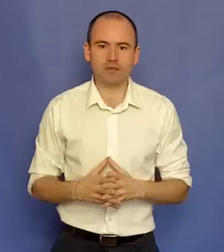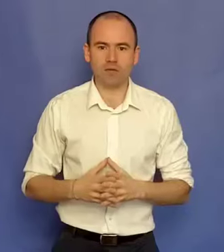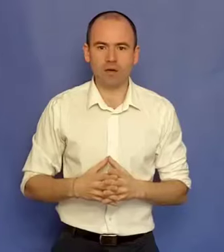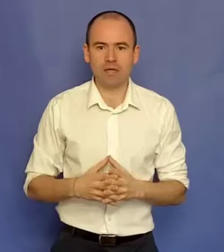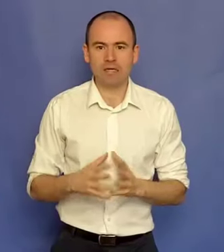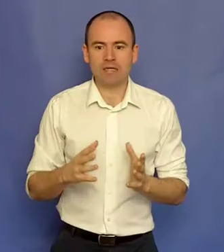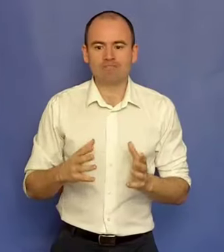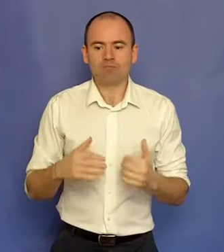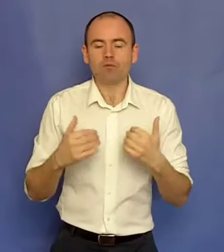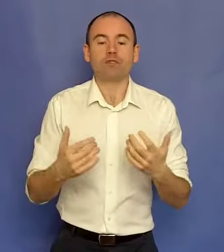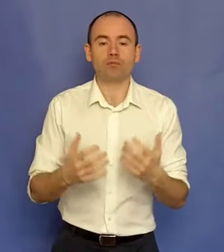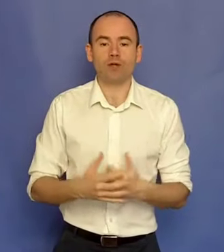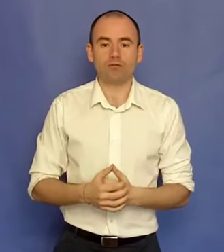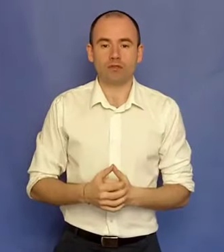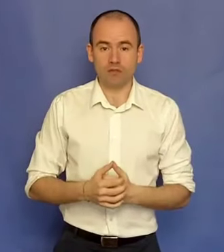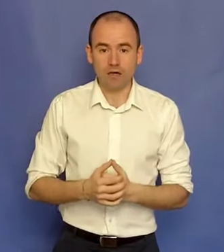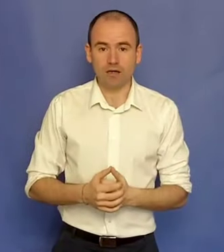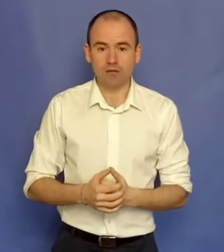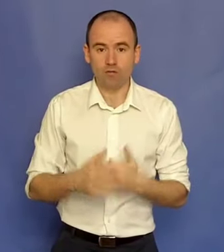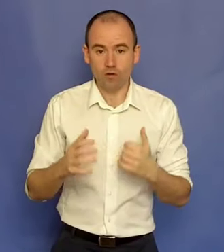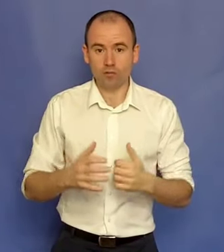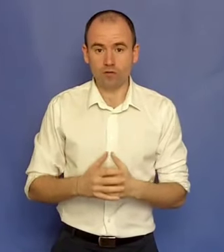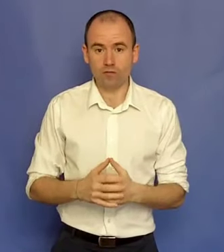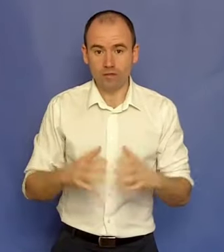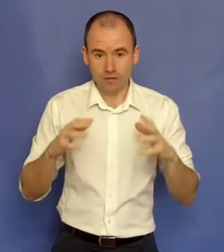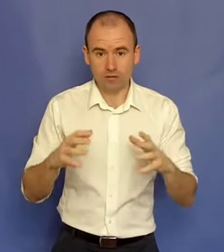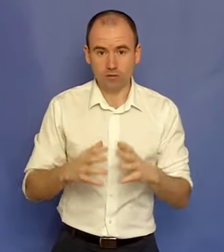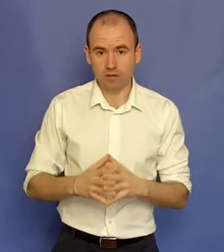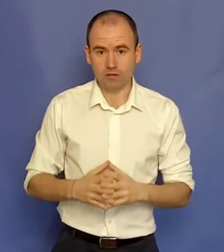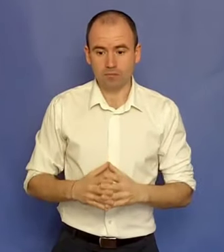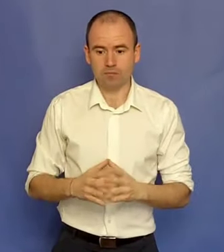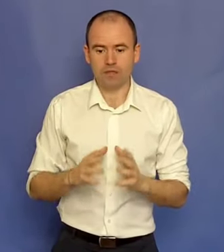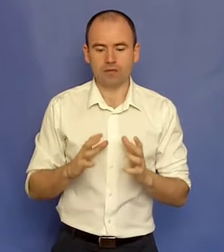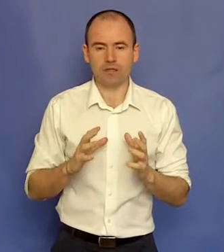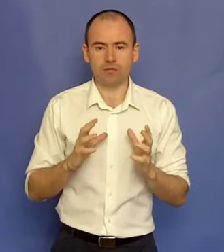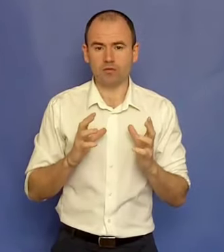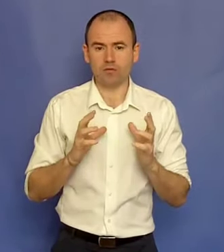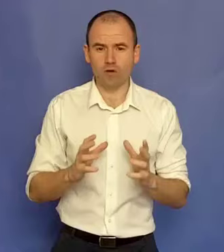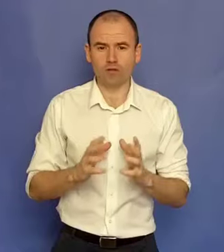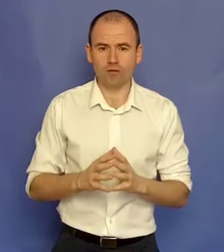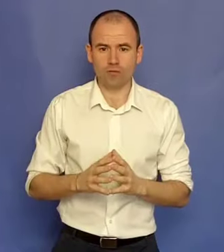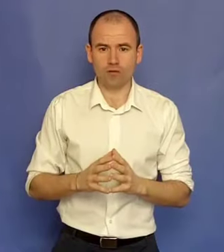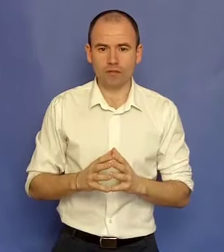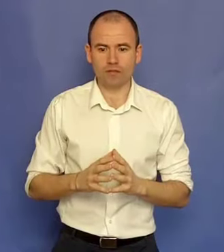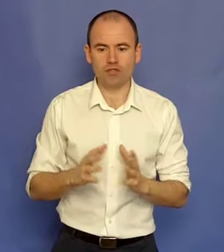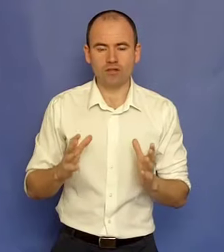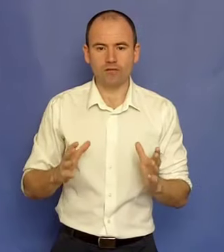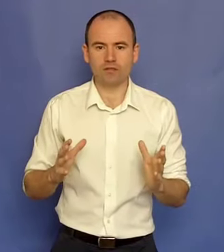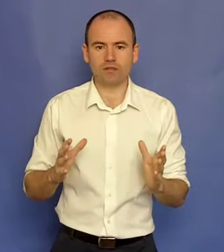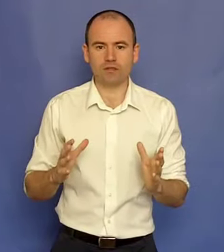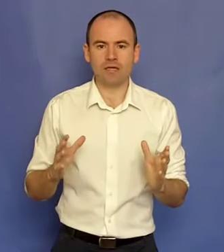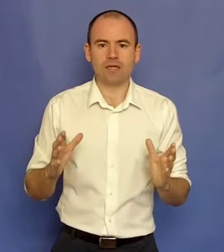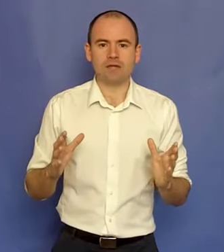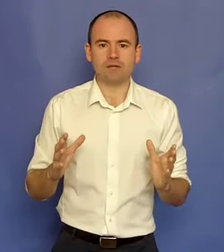este acum. Pur și simplu n-am vrut să te încarc cu foarte multă informație dintr-o dată, dar sunt lucruri foarte, foarte importante și n-am vrut să